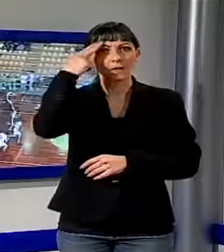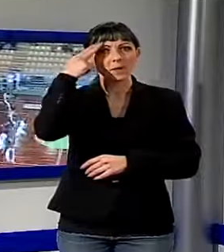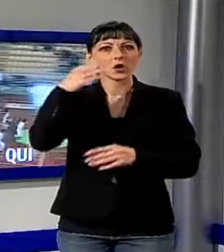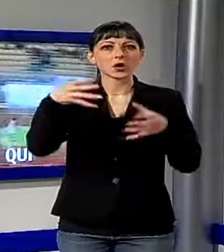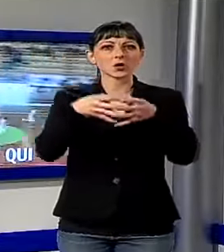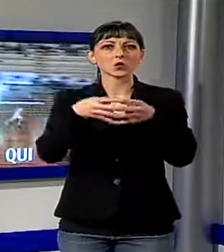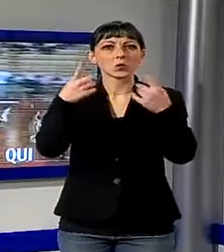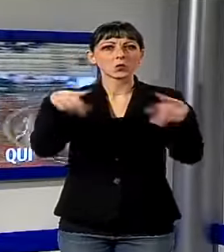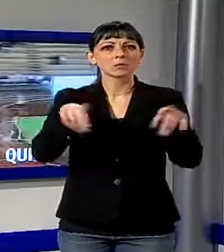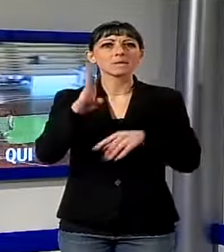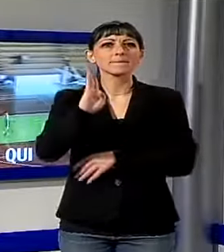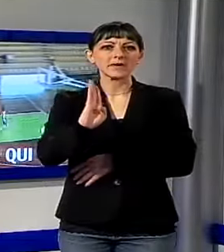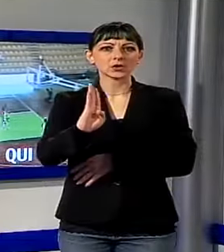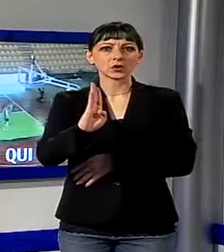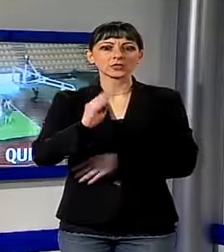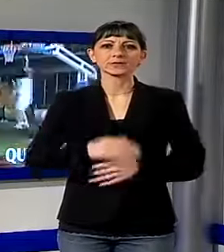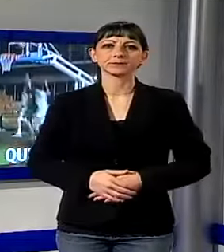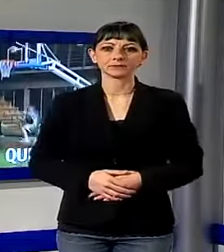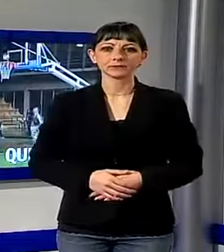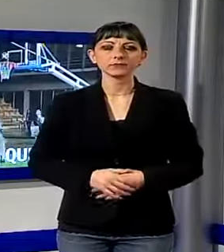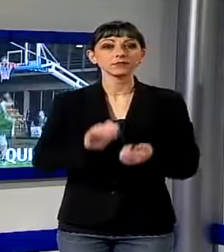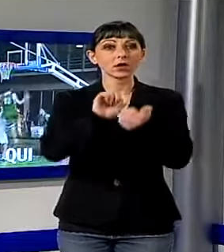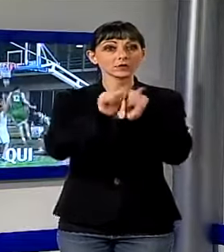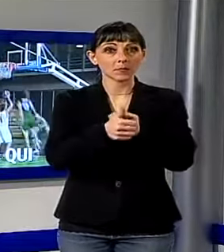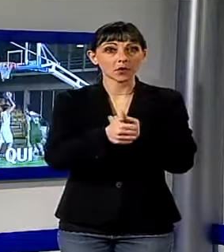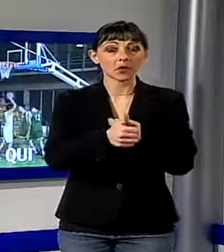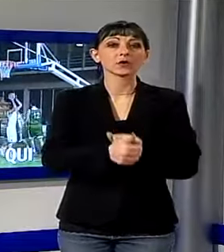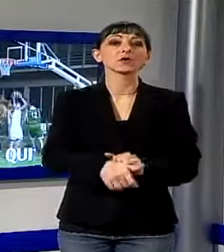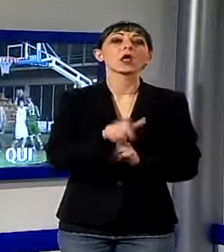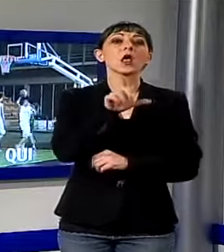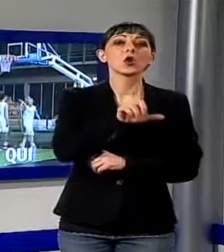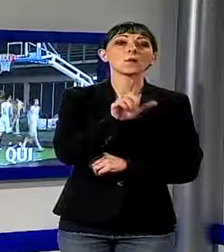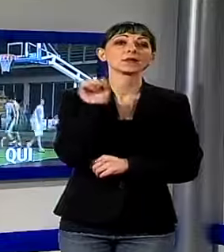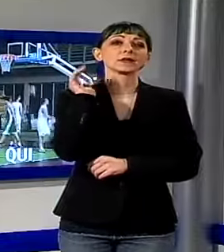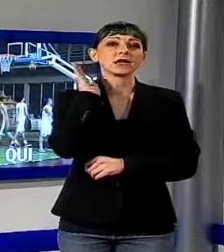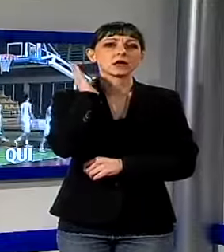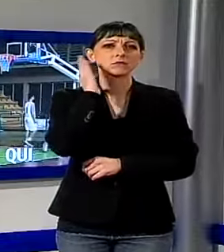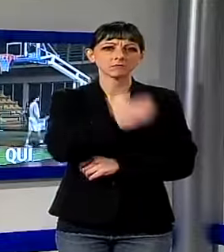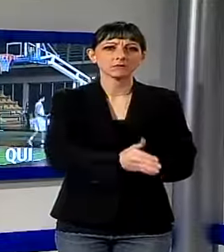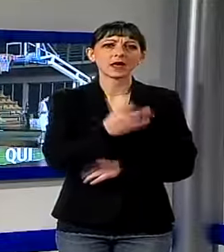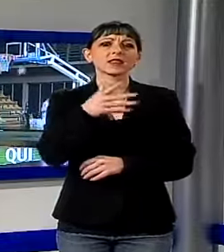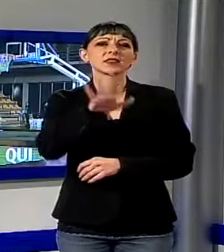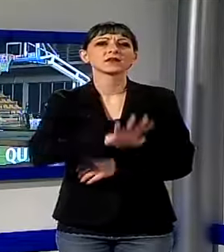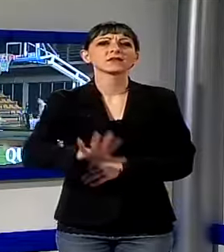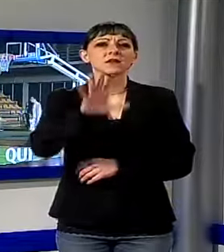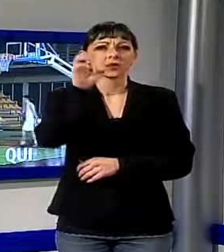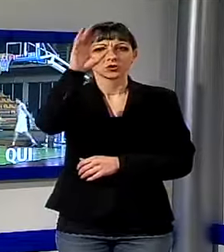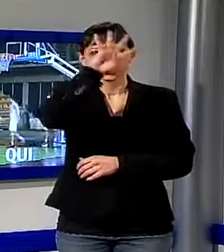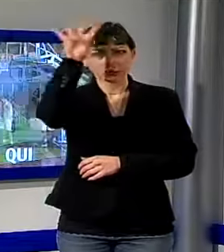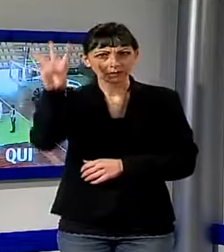e il futuro del basket è qui la Lombardia batte la Toscana, in finale vince la LUDEC Cup 2014, grande successo